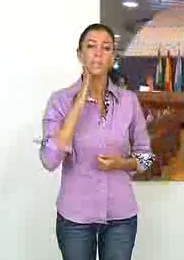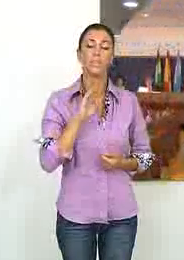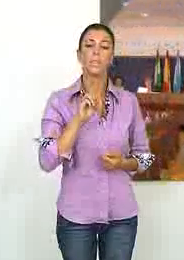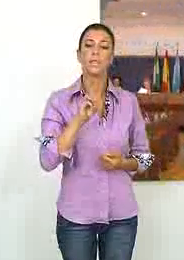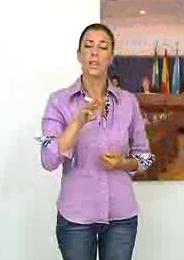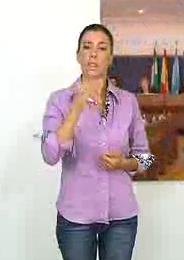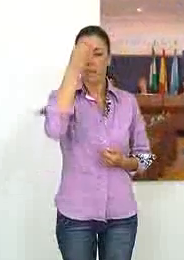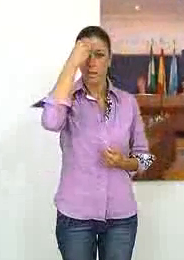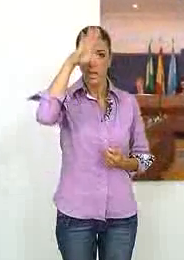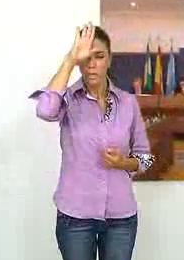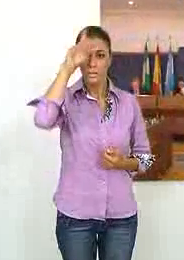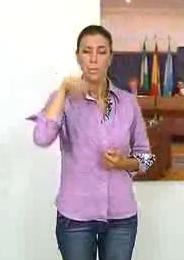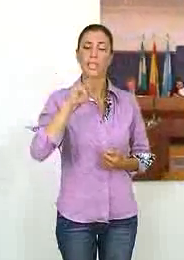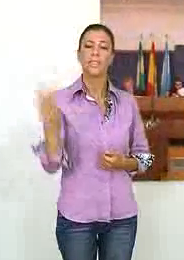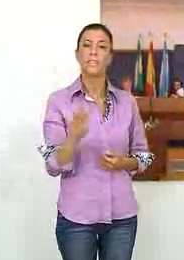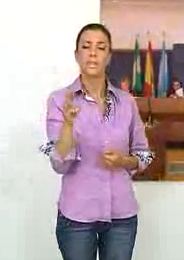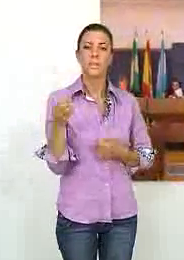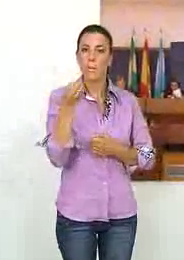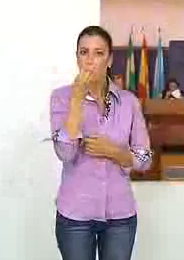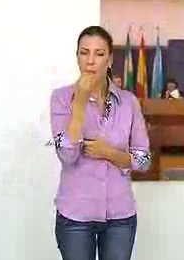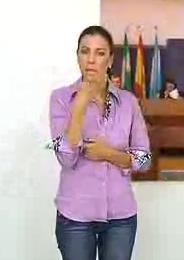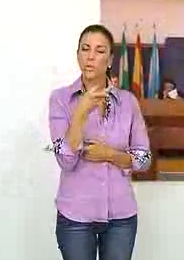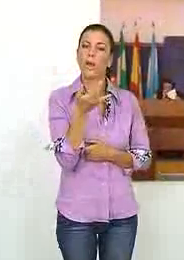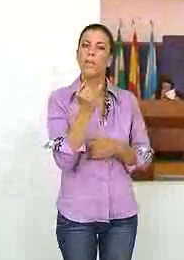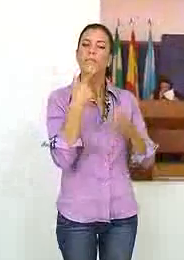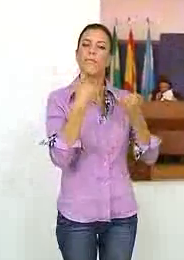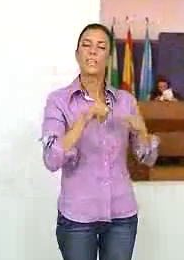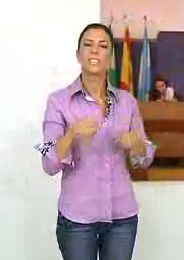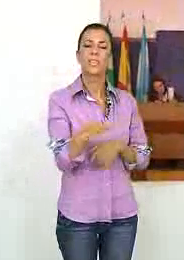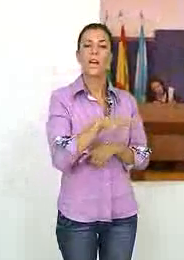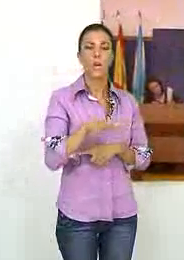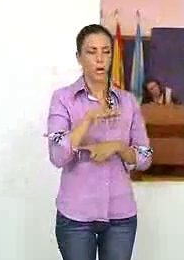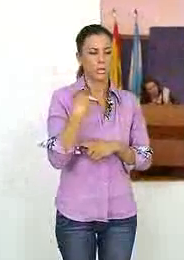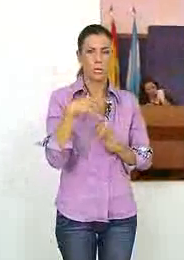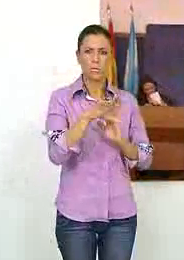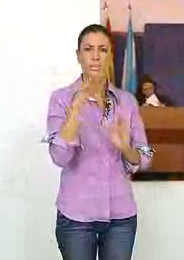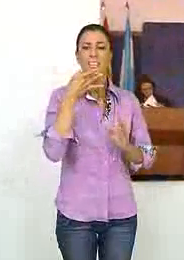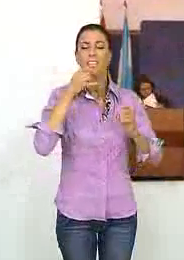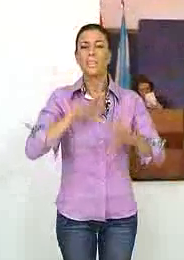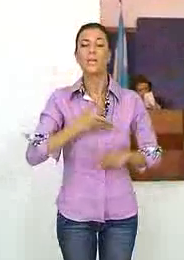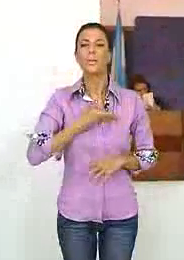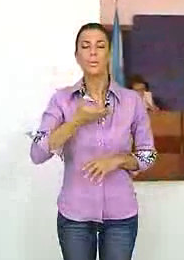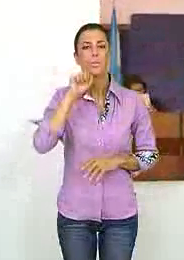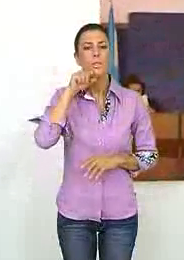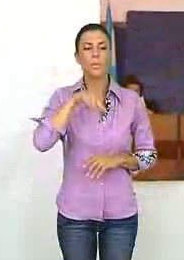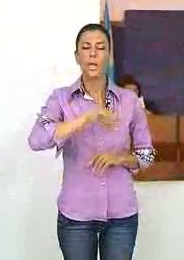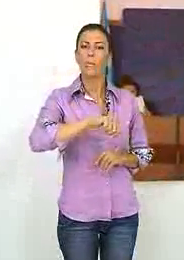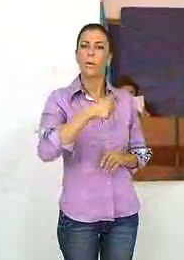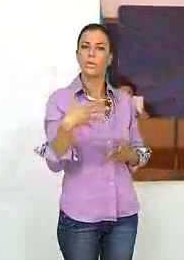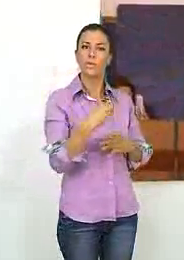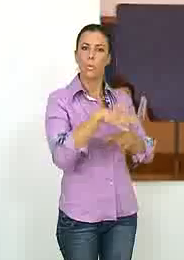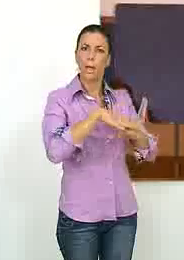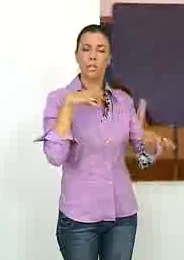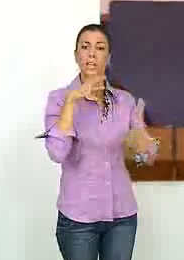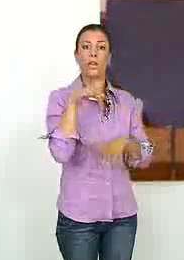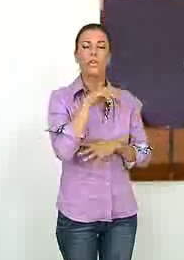El día 13 de enero y el 3 de mayo son las fiestas locales escogidas por el Ayuntamiento de Motril y